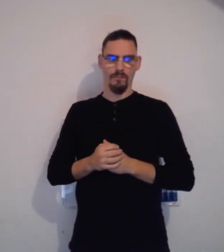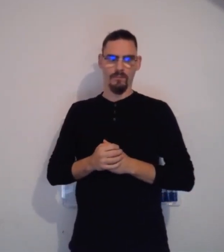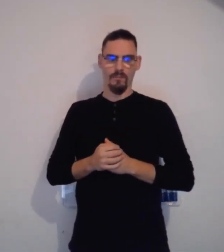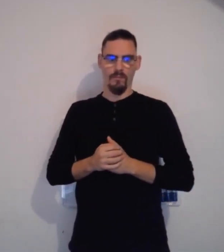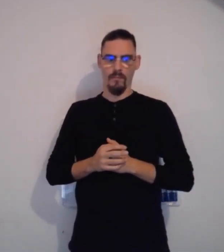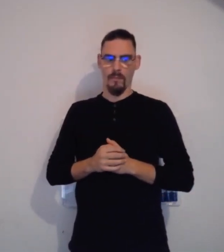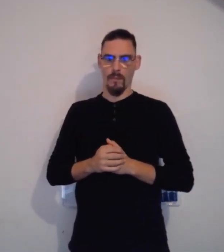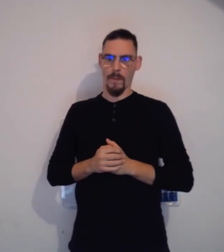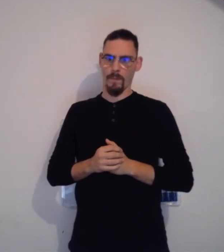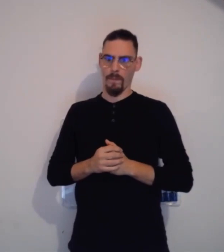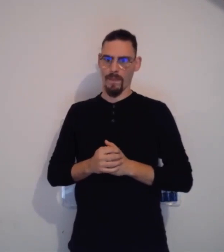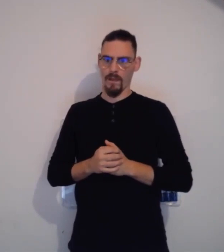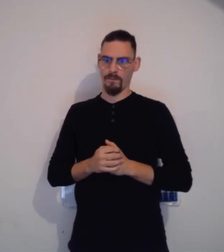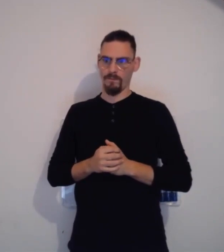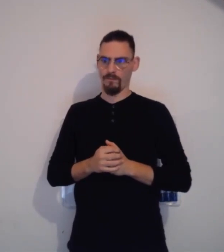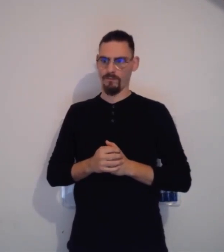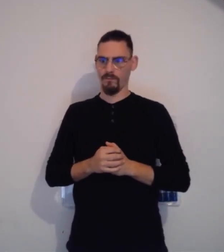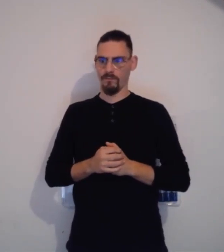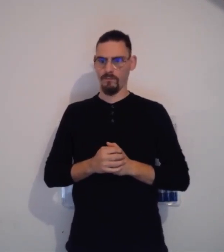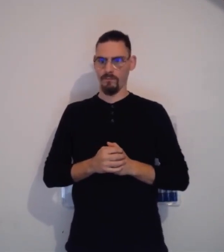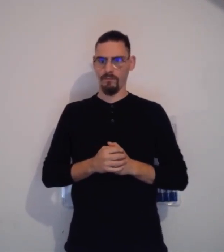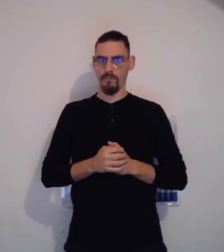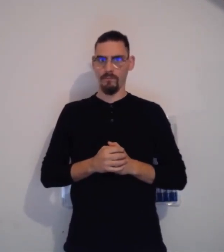de « langue des signes qui est plus approprié pour nous.